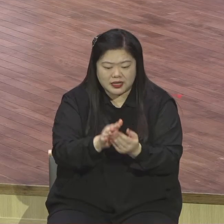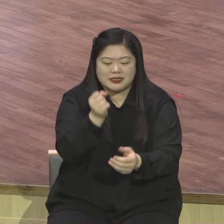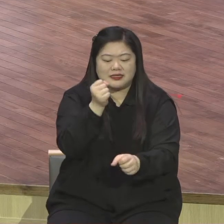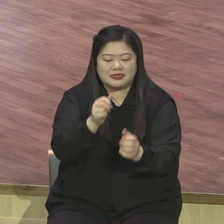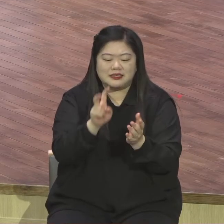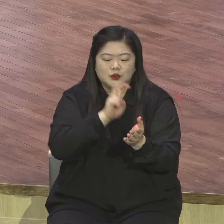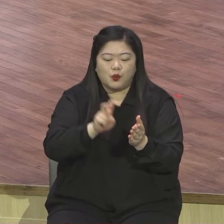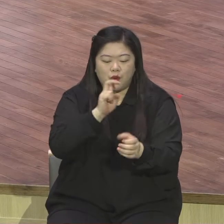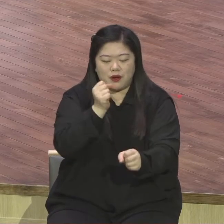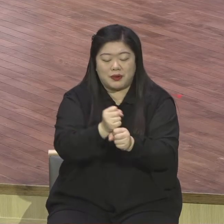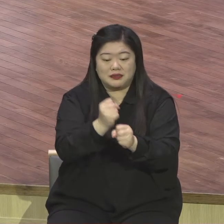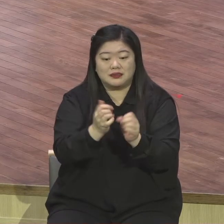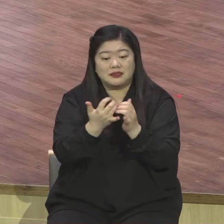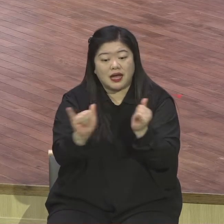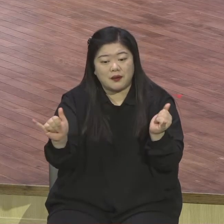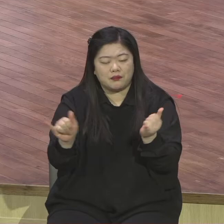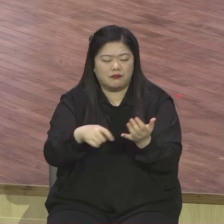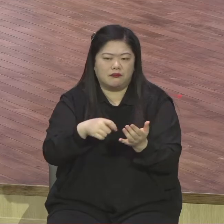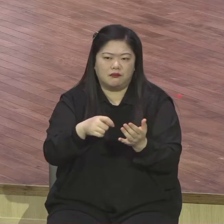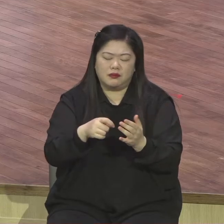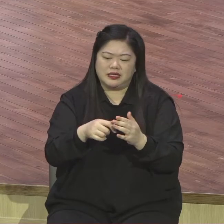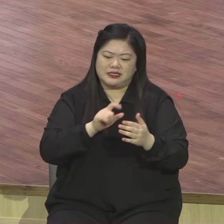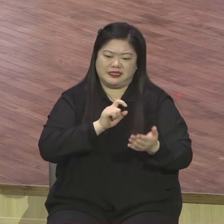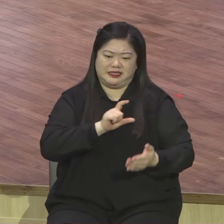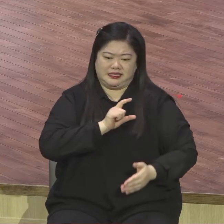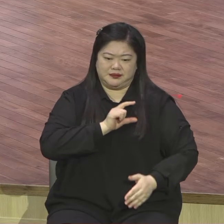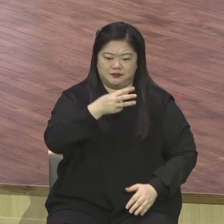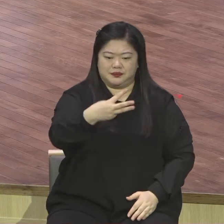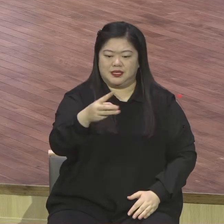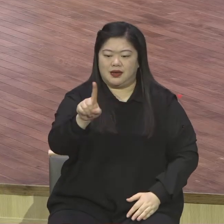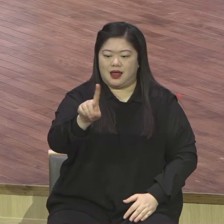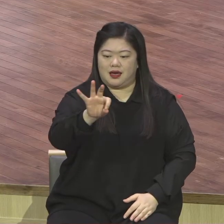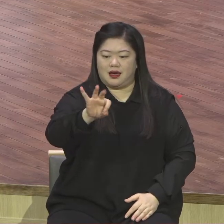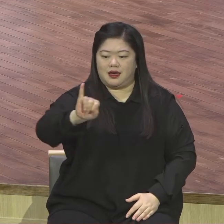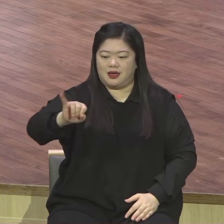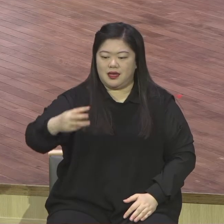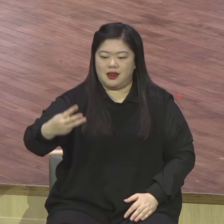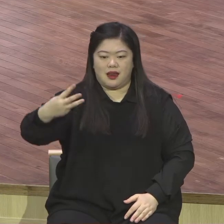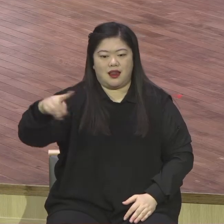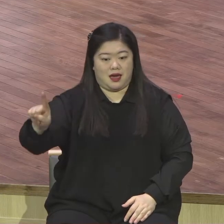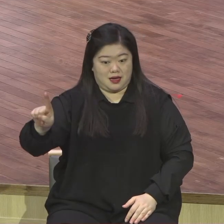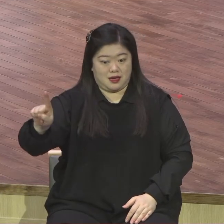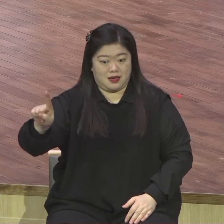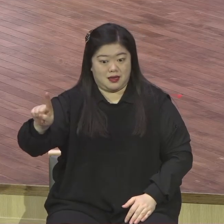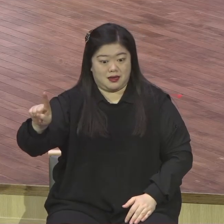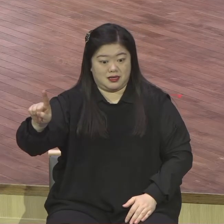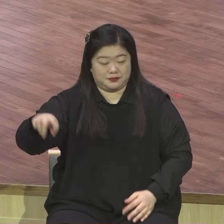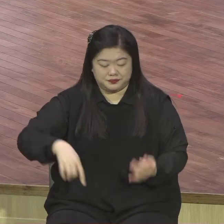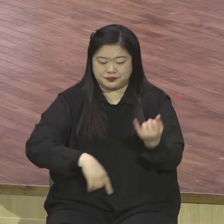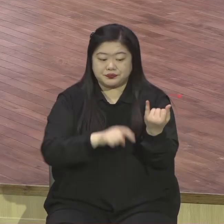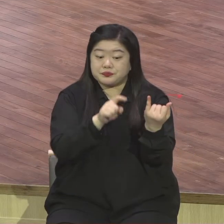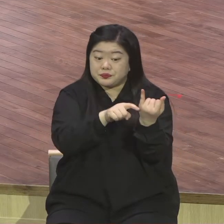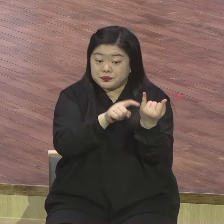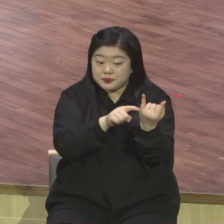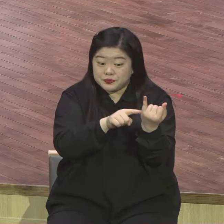작사를 많이 한 분이 있습니다 라일라 모리스라는 여자분인데 라일라 모리스는 평생에 첫